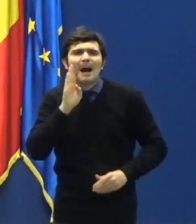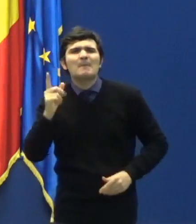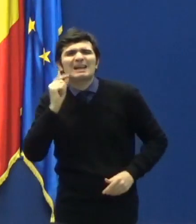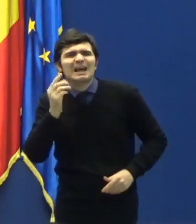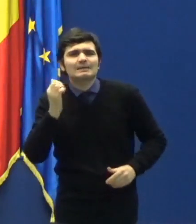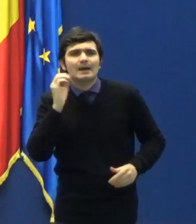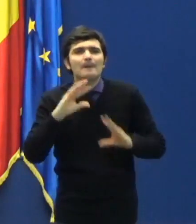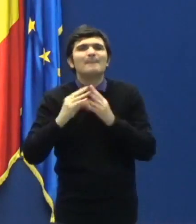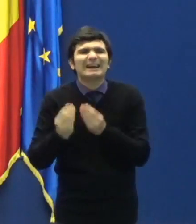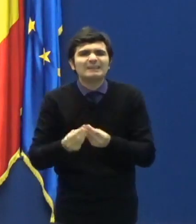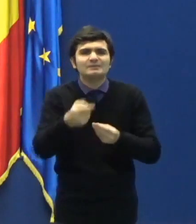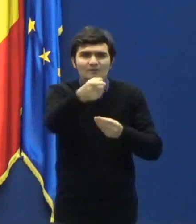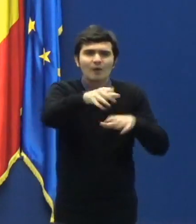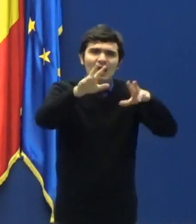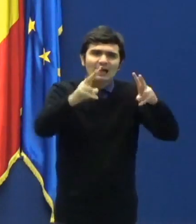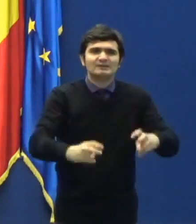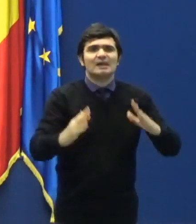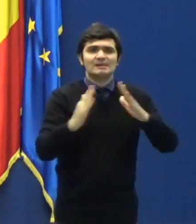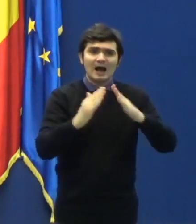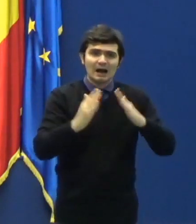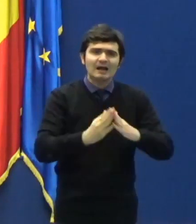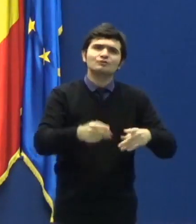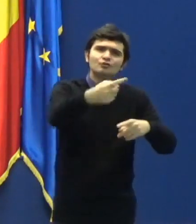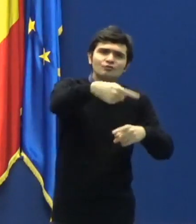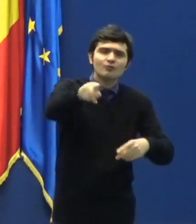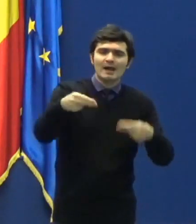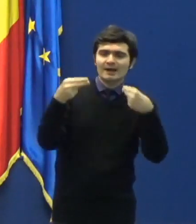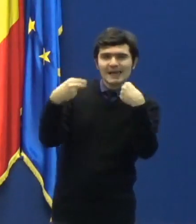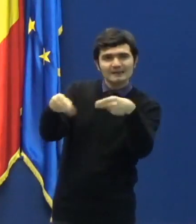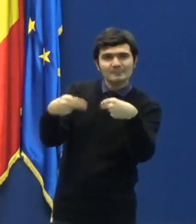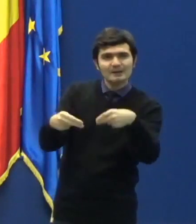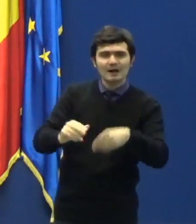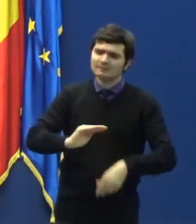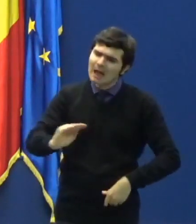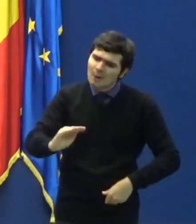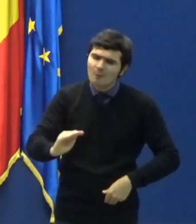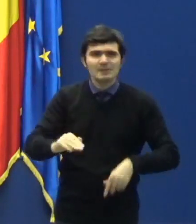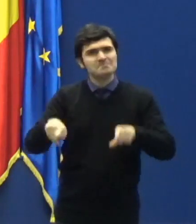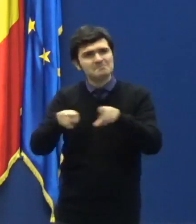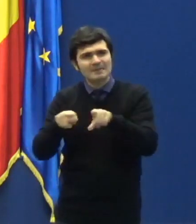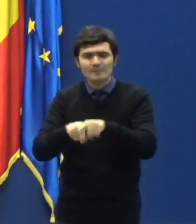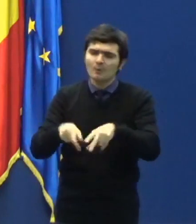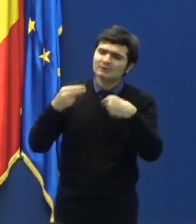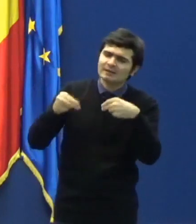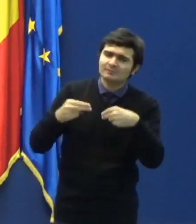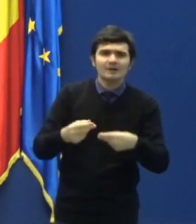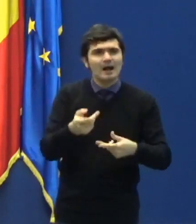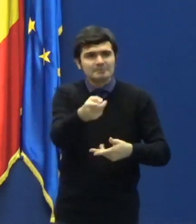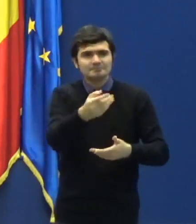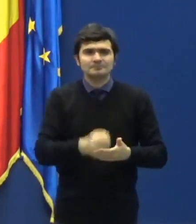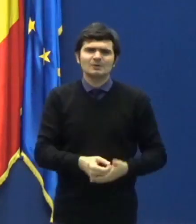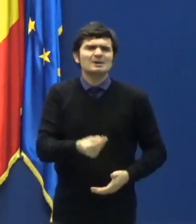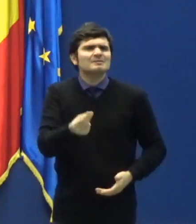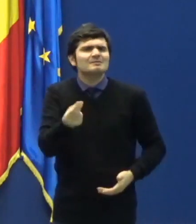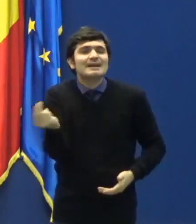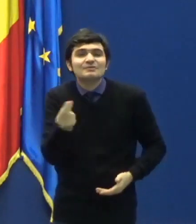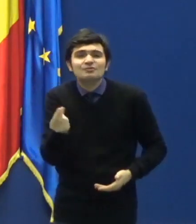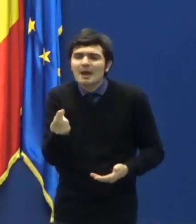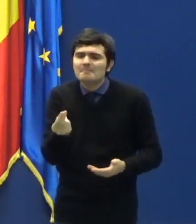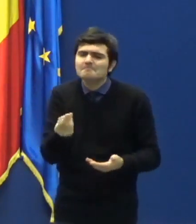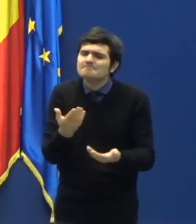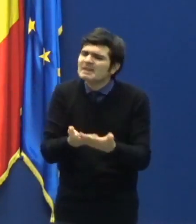acasă și ați explicat copiilor și nepoților dumneavoastră de ce trebuie să